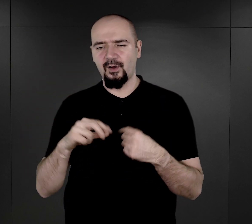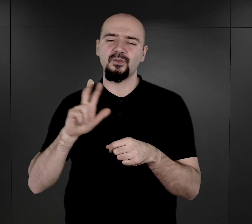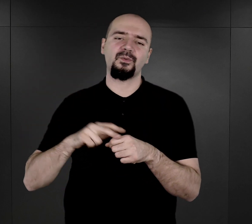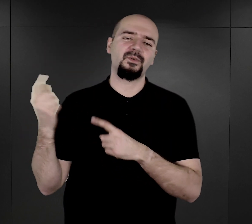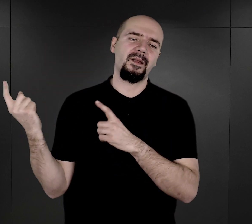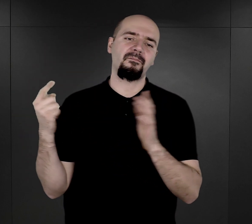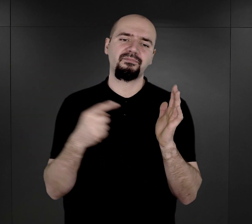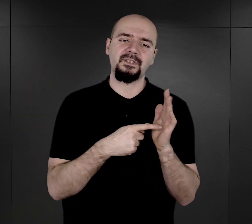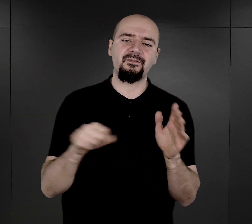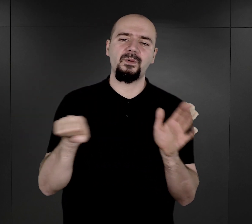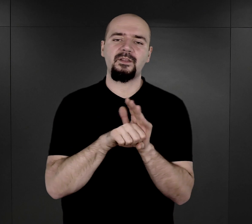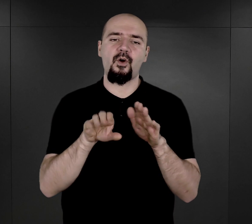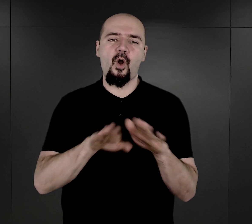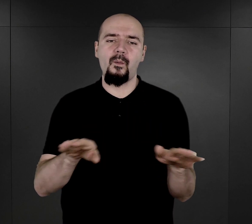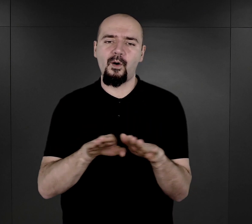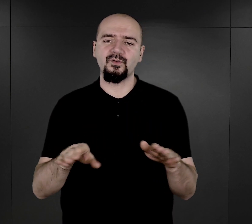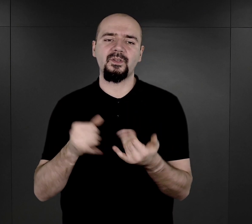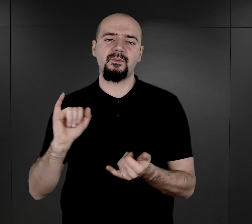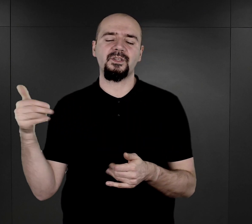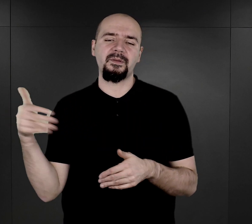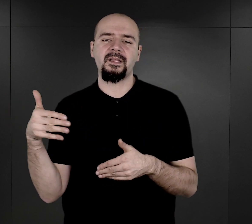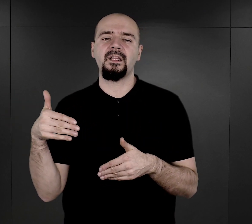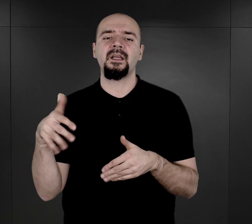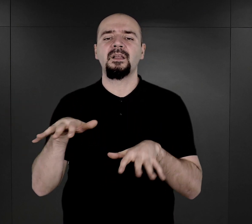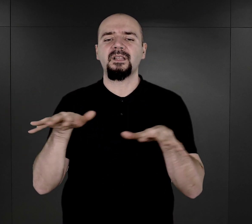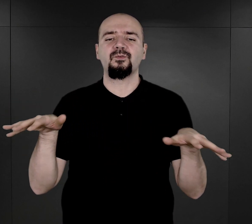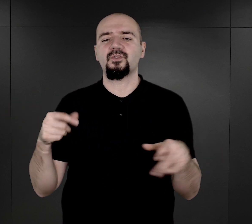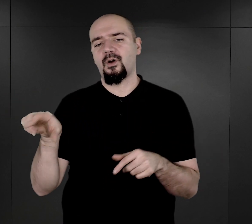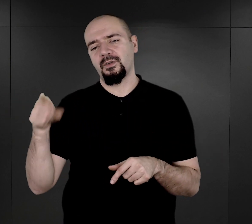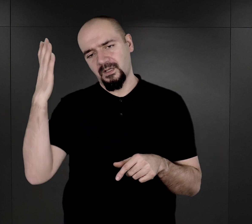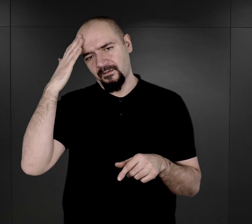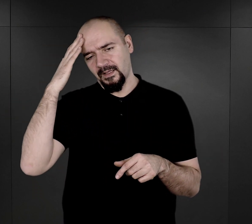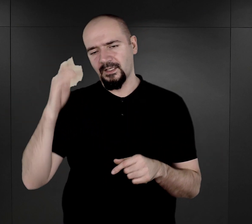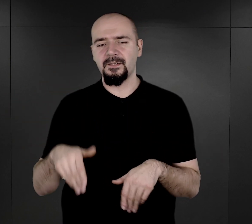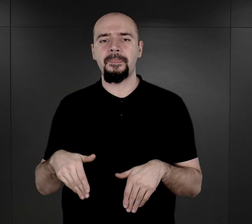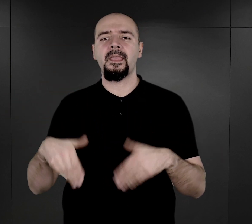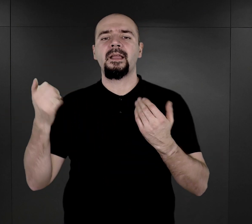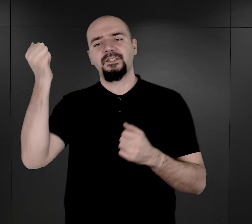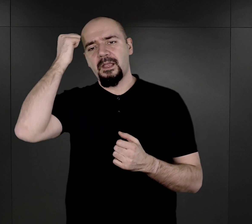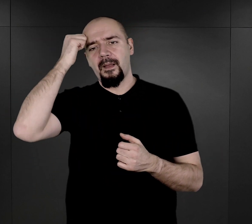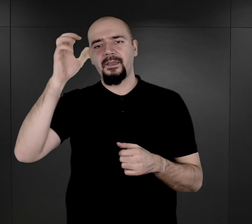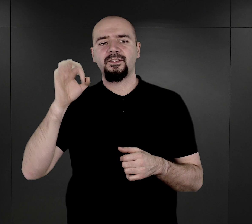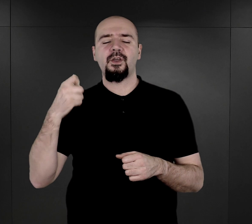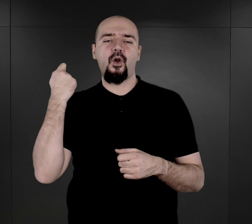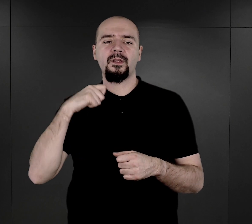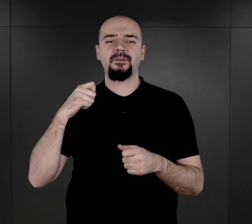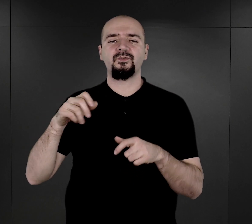w tym obozie i możemy tak dużo o nich wiedzieć. Dzień pamięci o zagładzie Romów obchodzony jest 2 sierpnia od